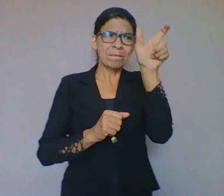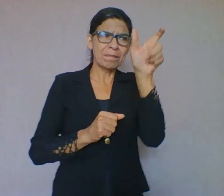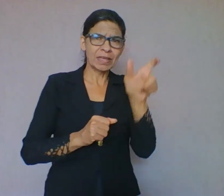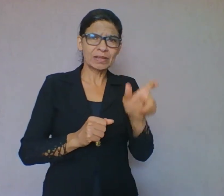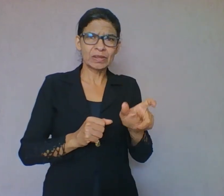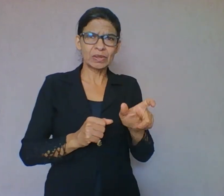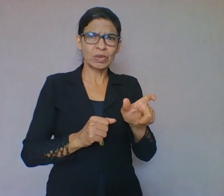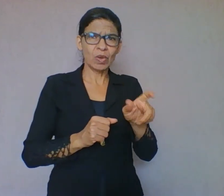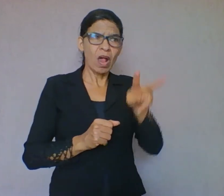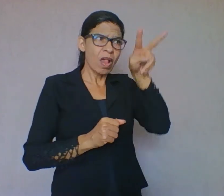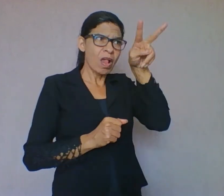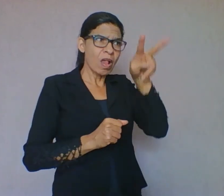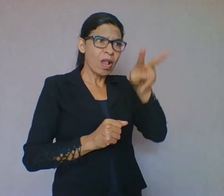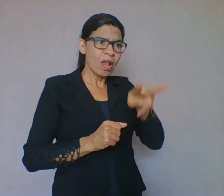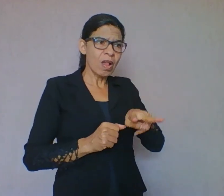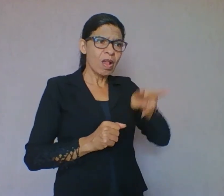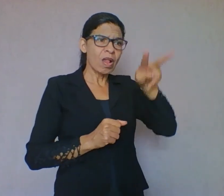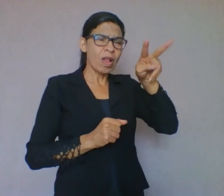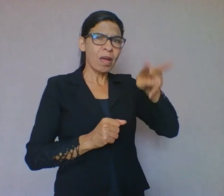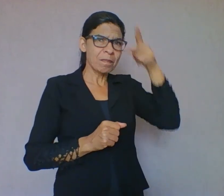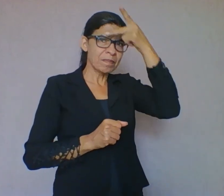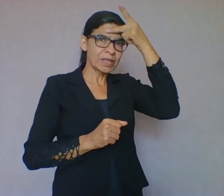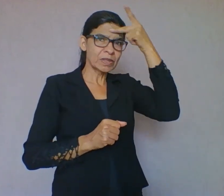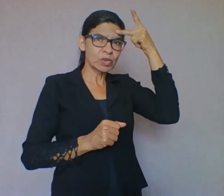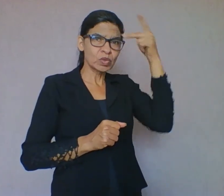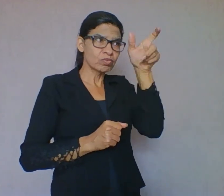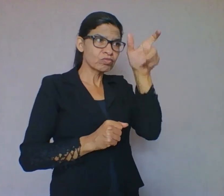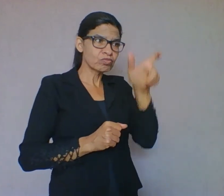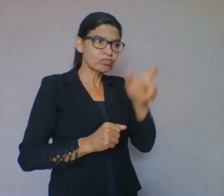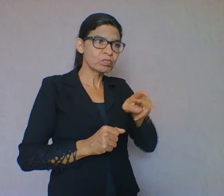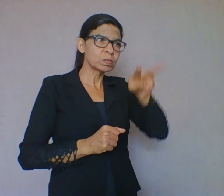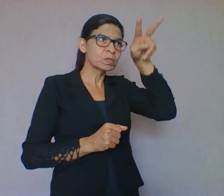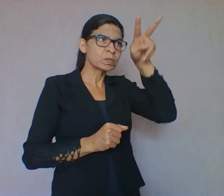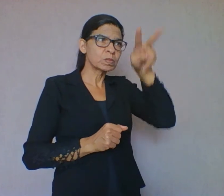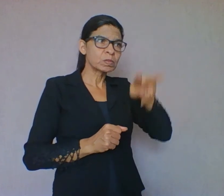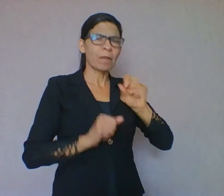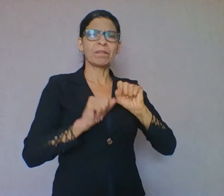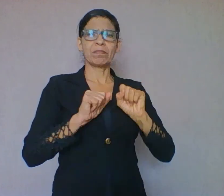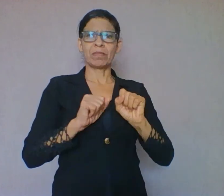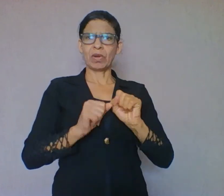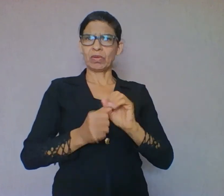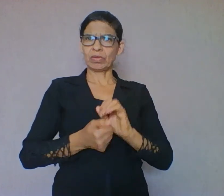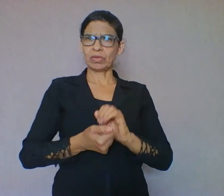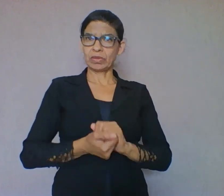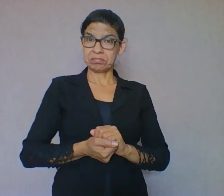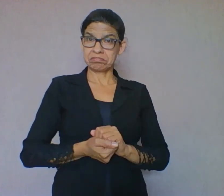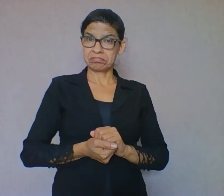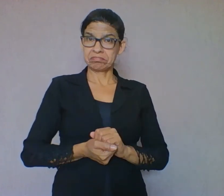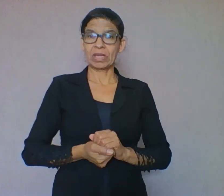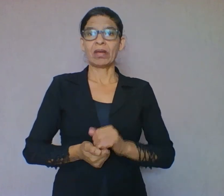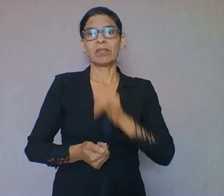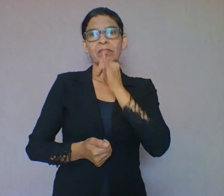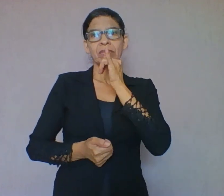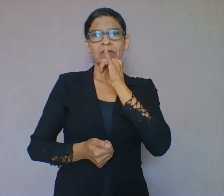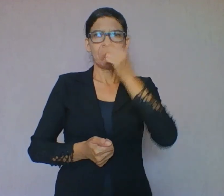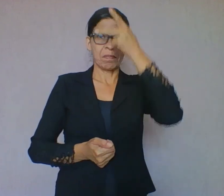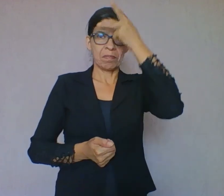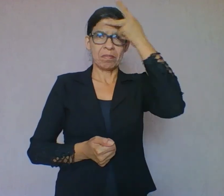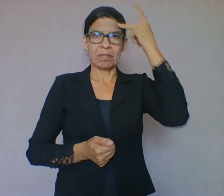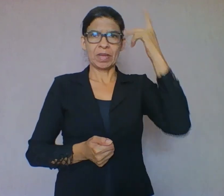Por exemplo, vamos pensar, uma pessoa que chega até vocês, ela está triste. E como vocês sabem que ela